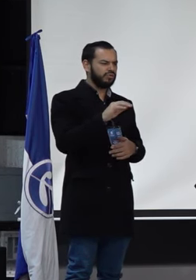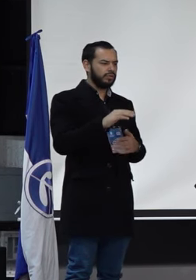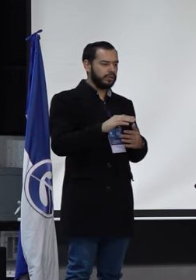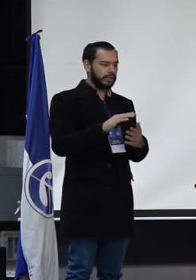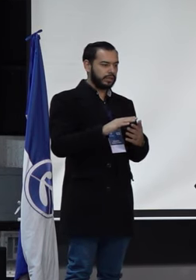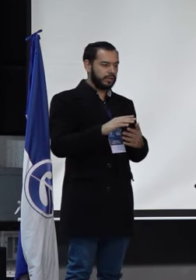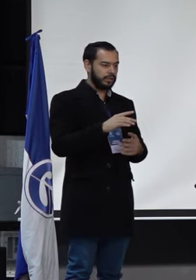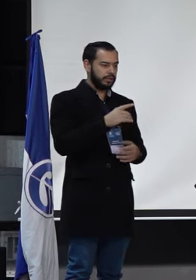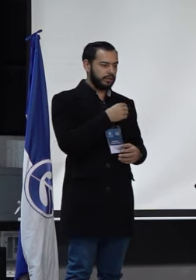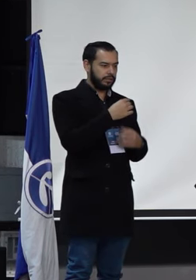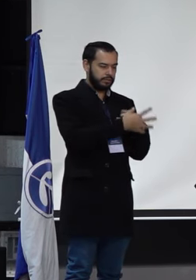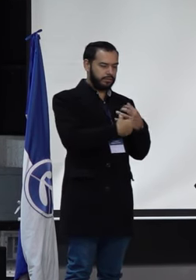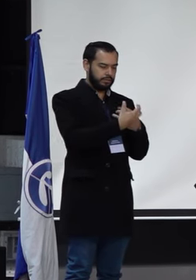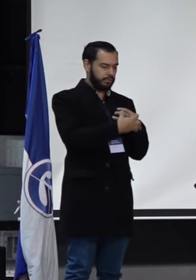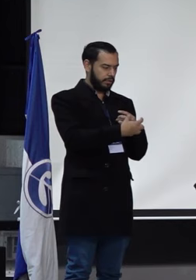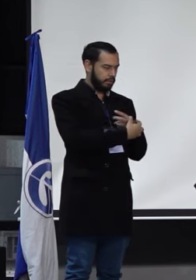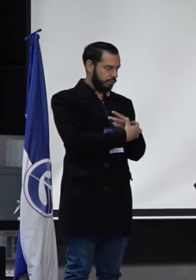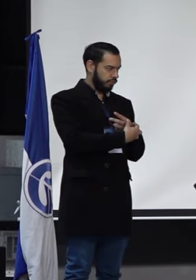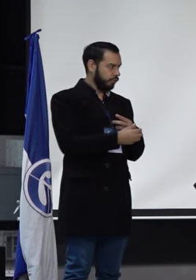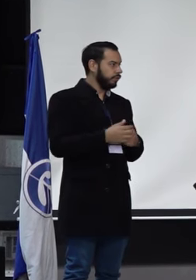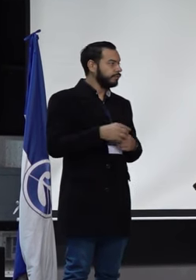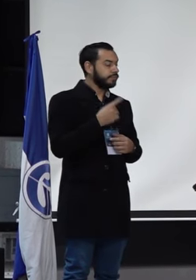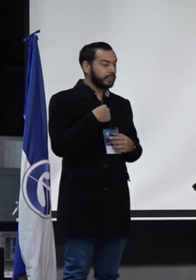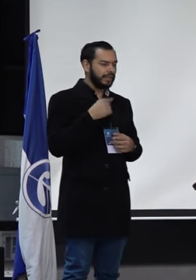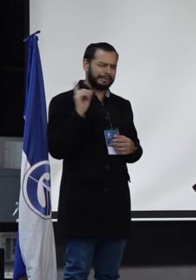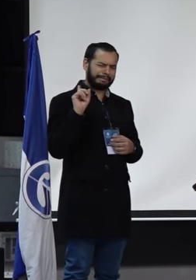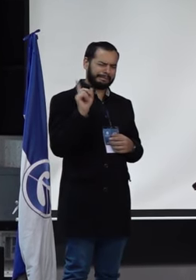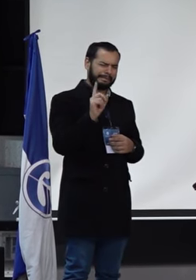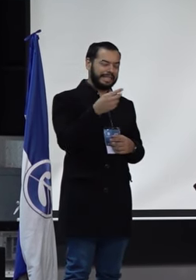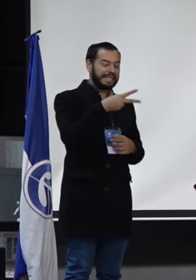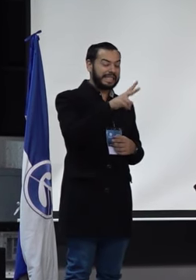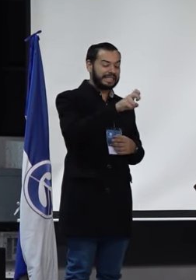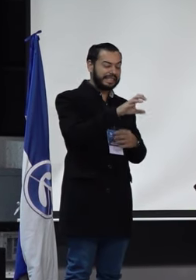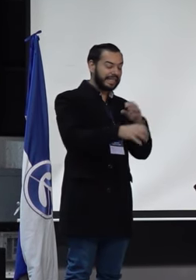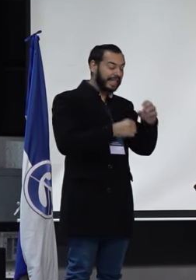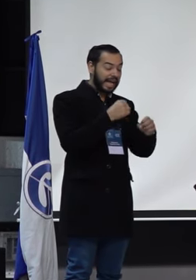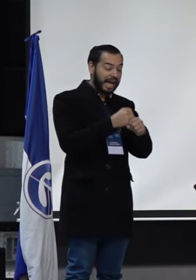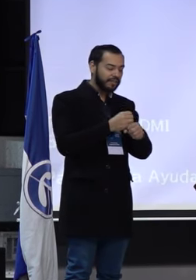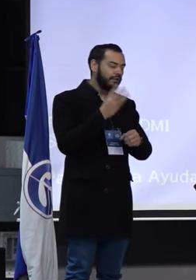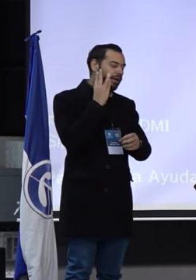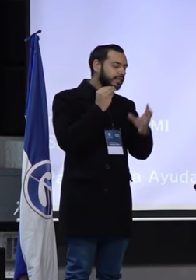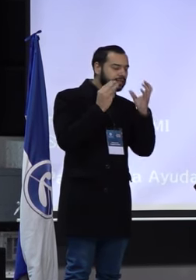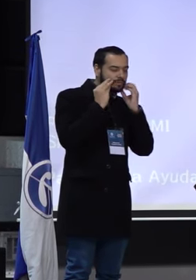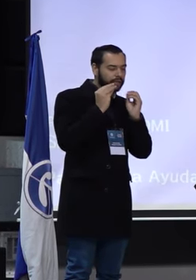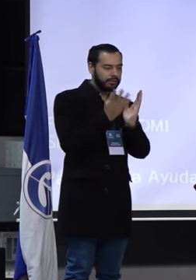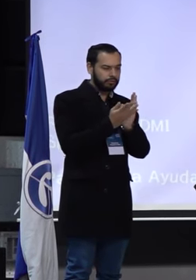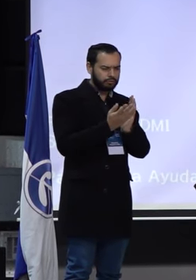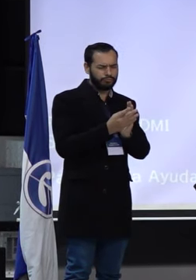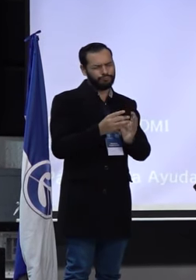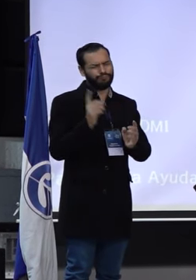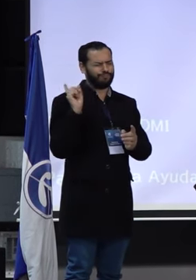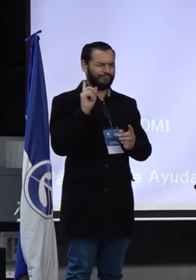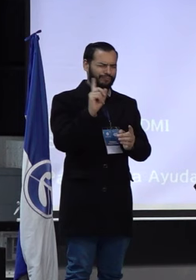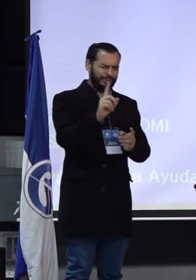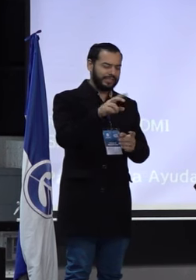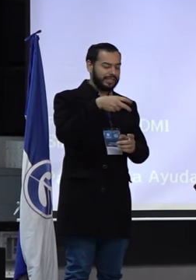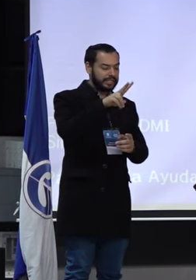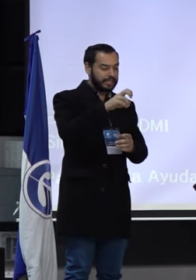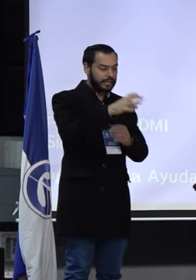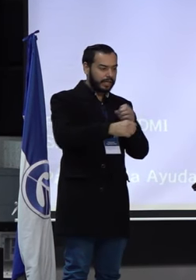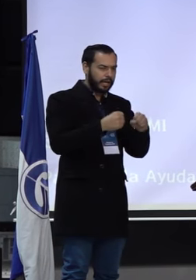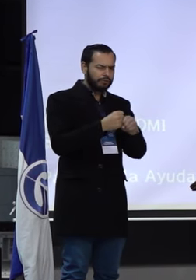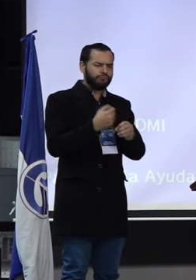17 años de experiencia educativa, 17 años en los que agradezco enormemente a la formación que recibí a la Universidad